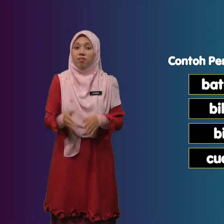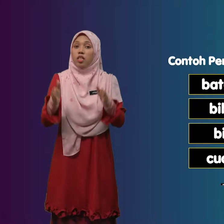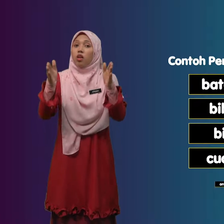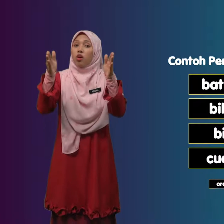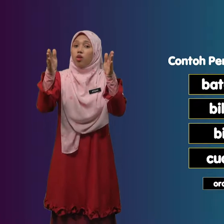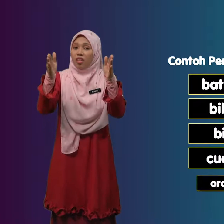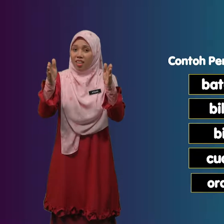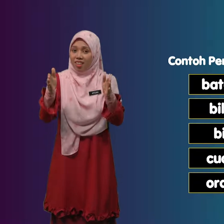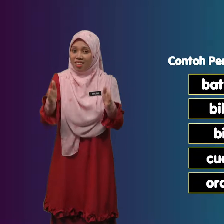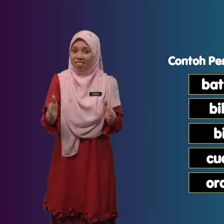Orang